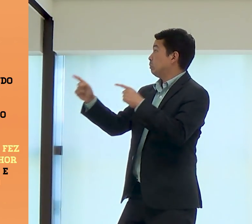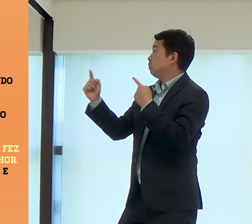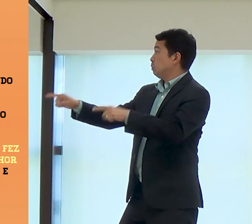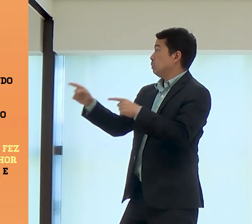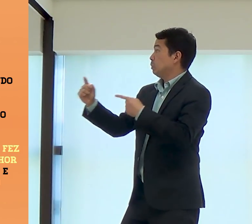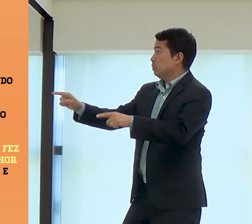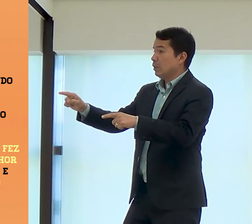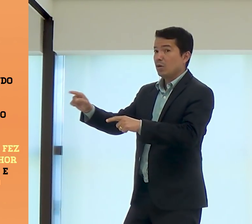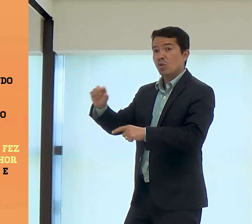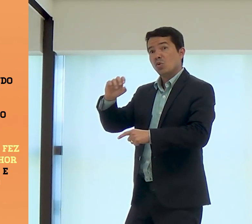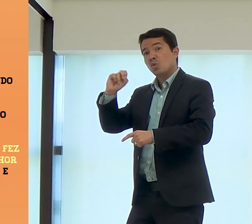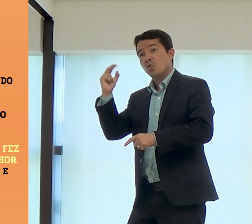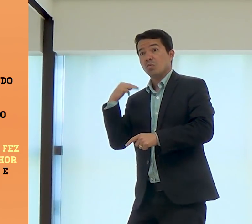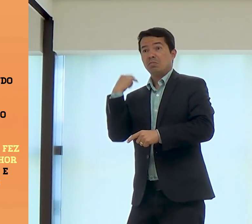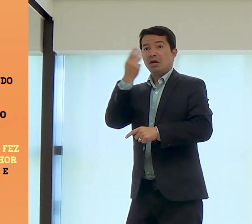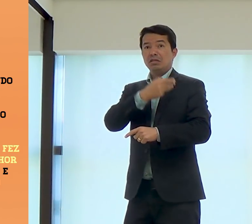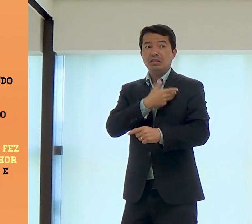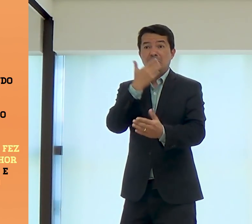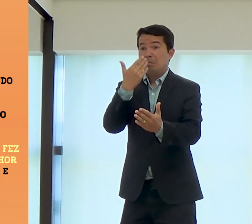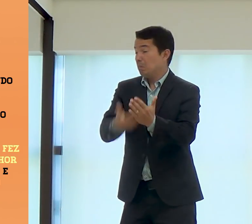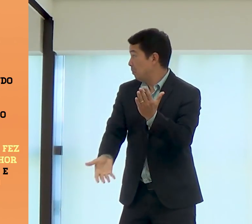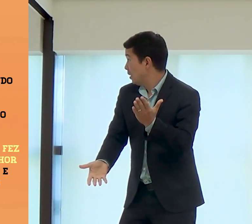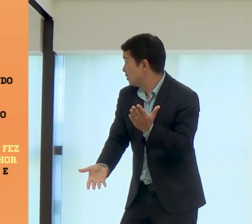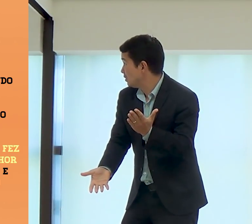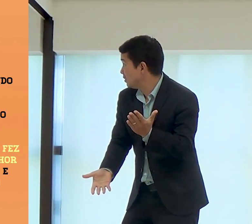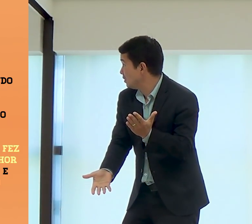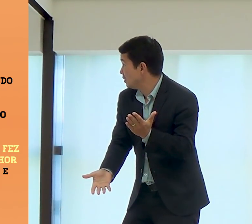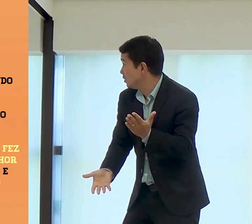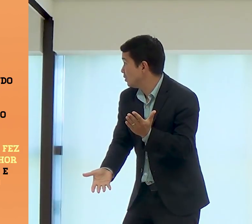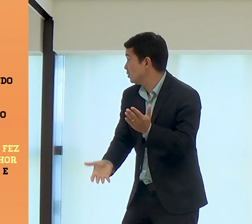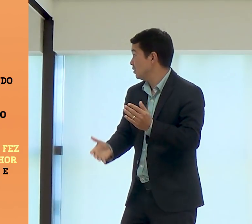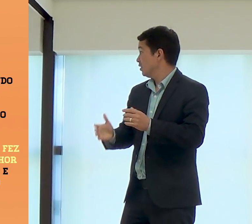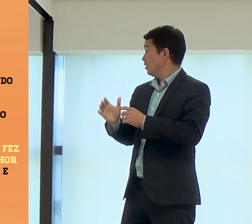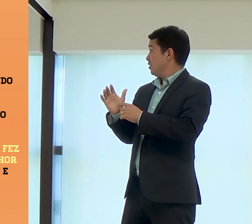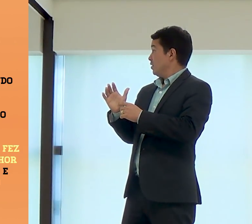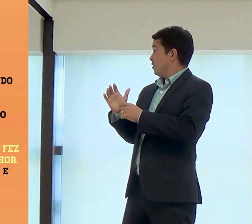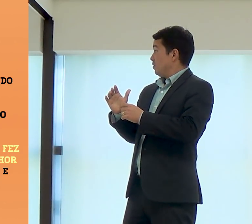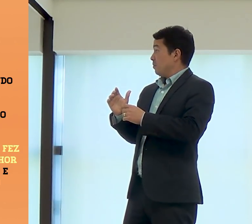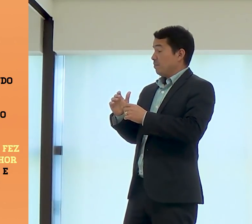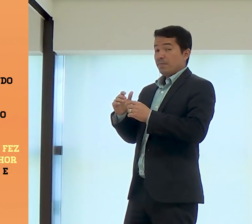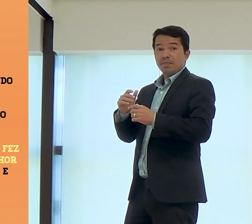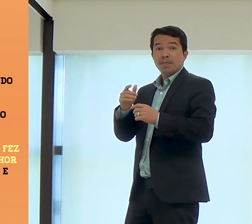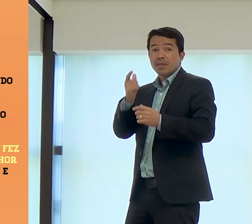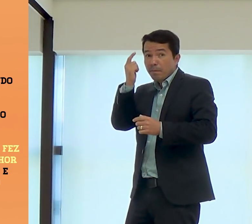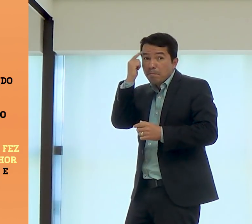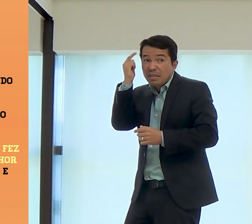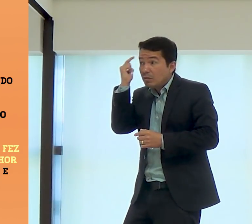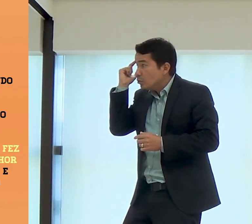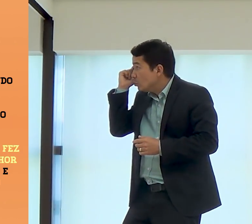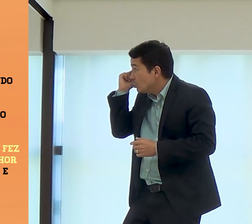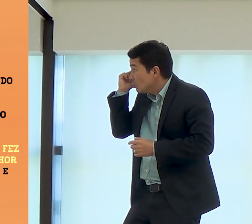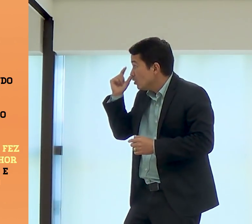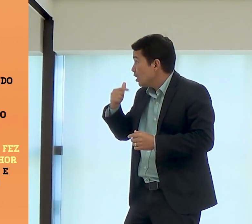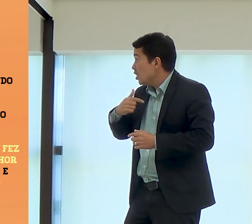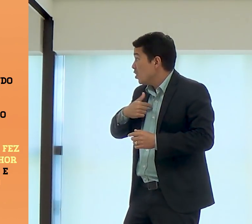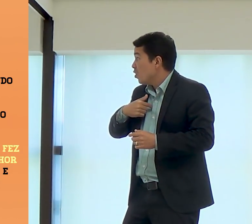expor a desonra, ele